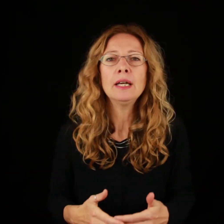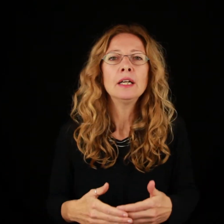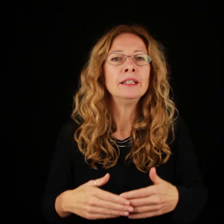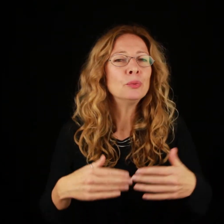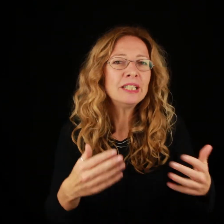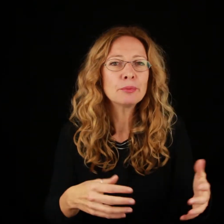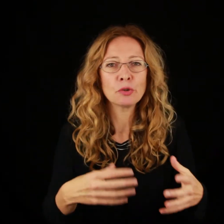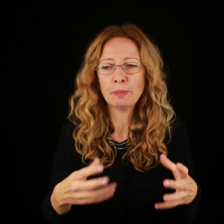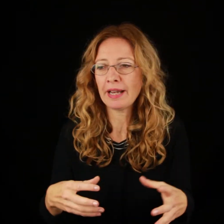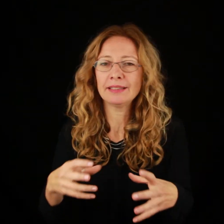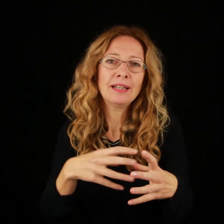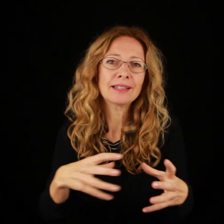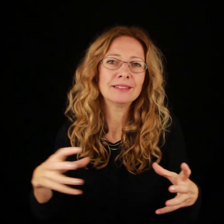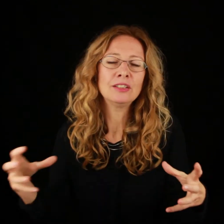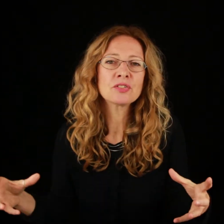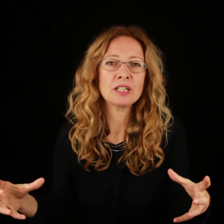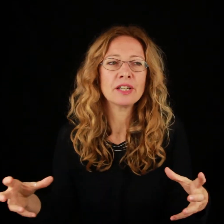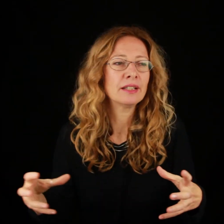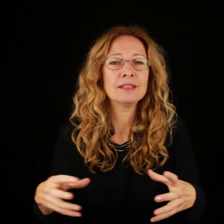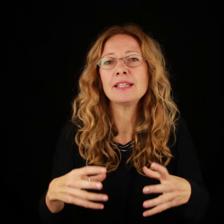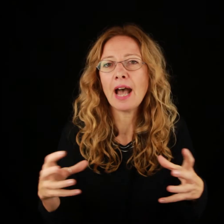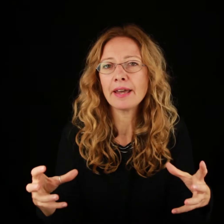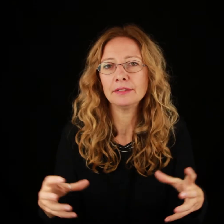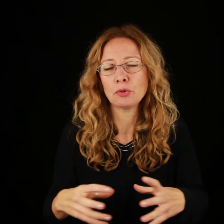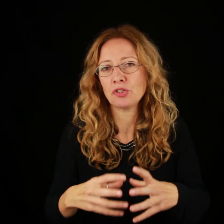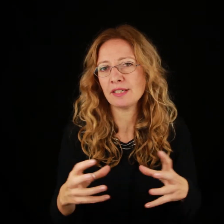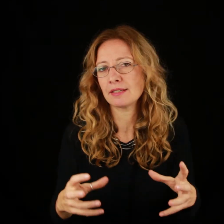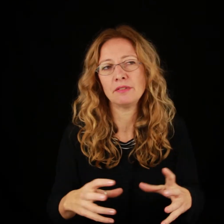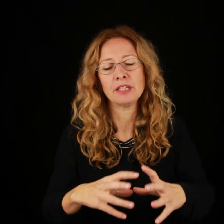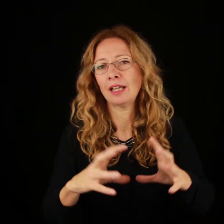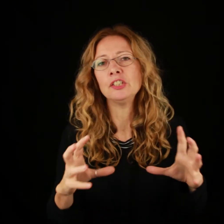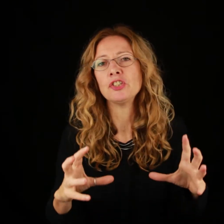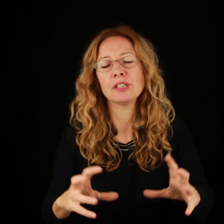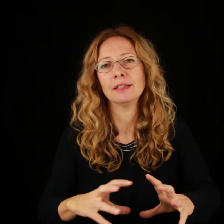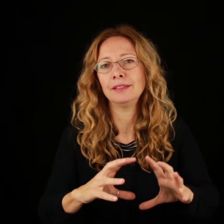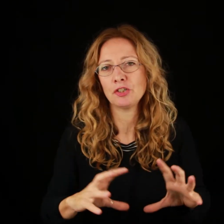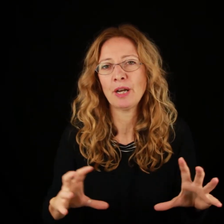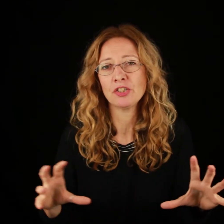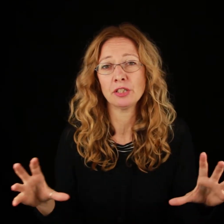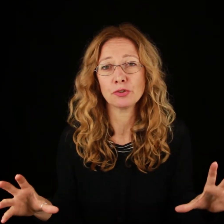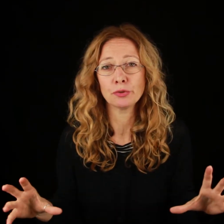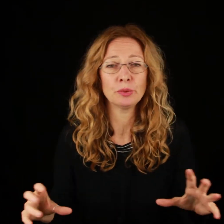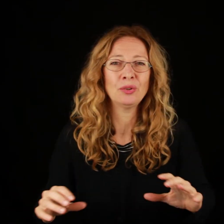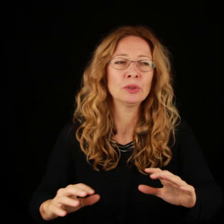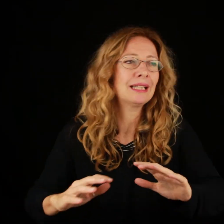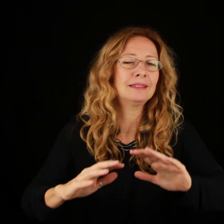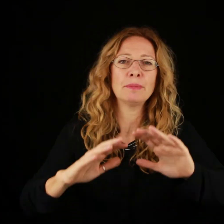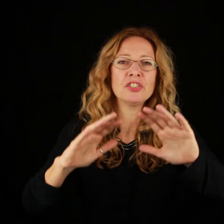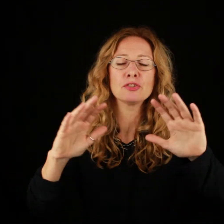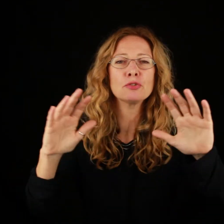in un libro in cui parla dell'arte dello scrivere, dichiara di riuscire a scrivere all'incirca 10 pagine al giorno, quindi 80 pagine al giorno